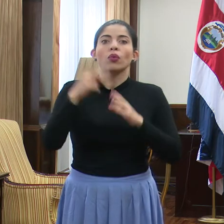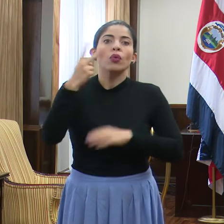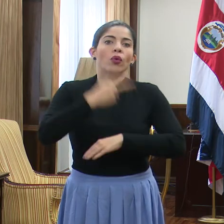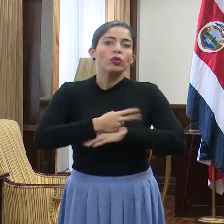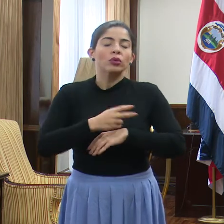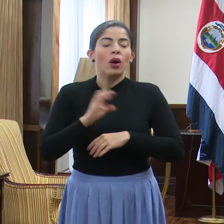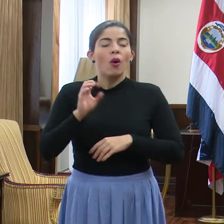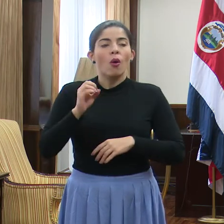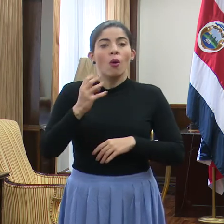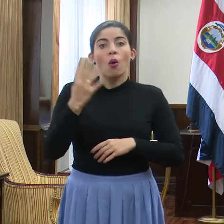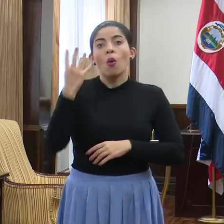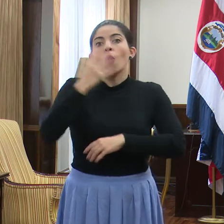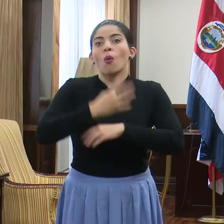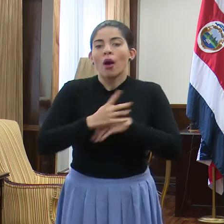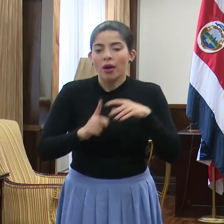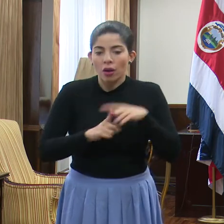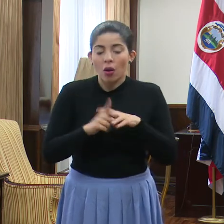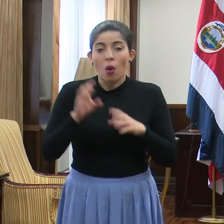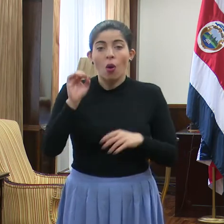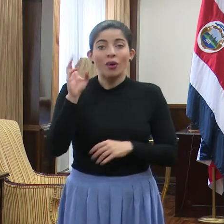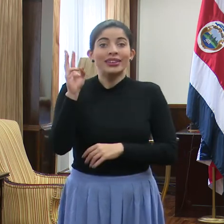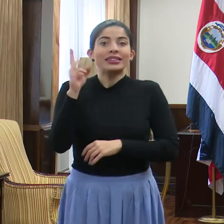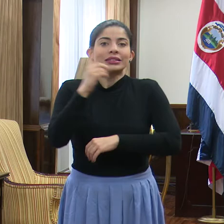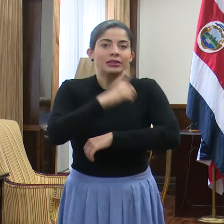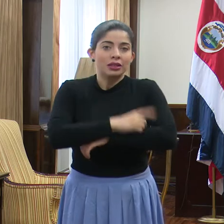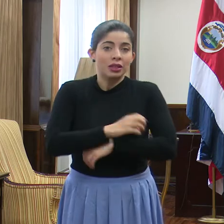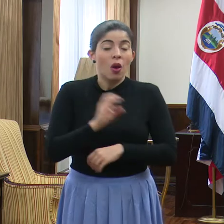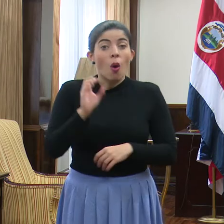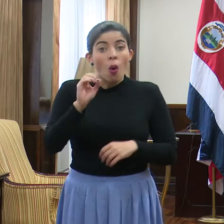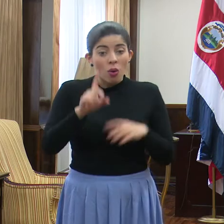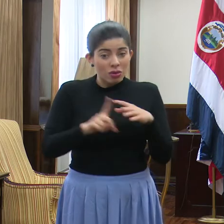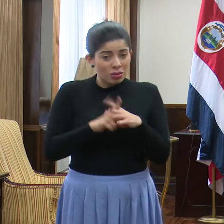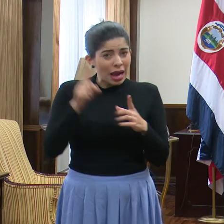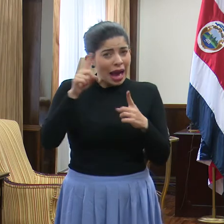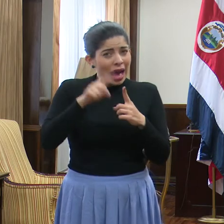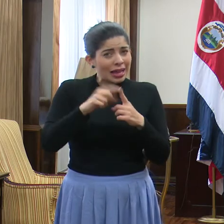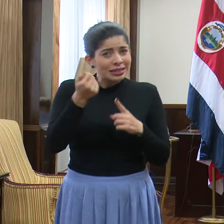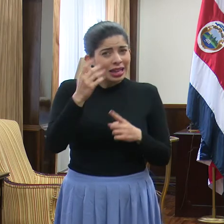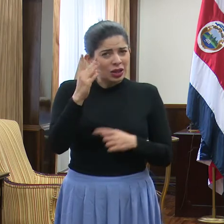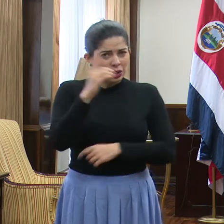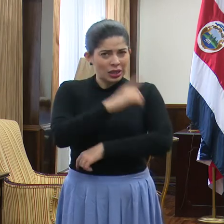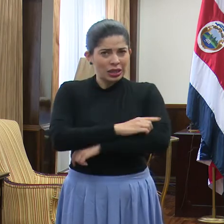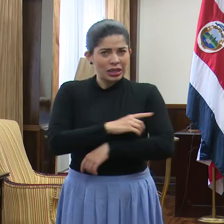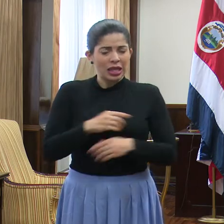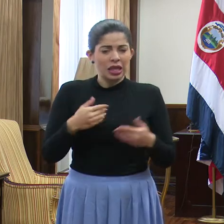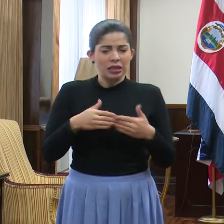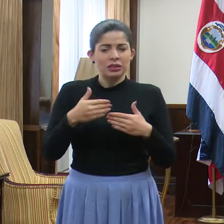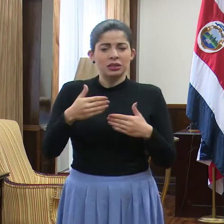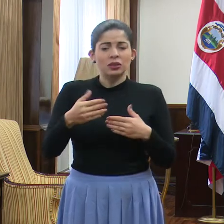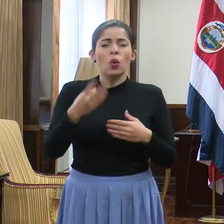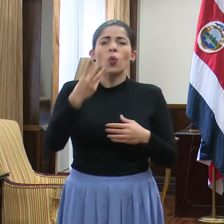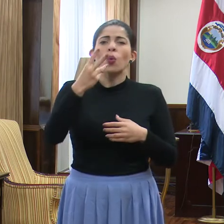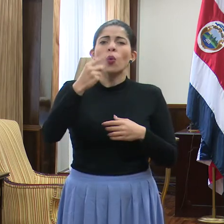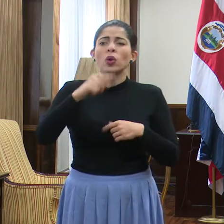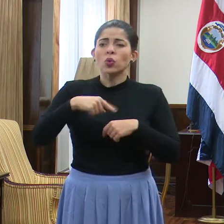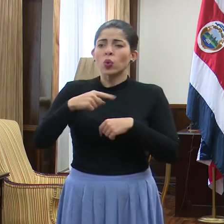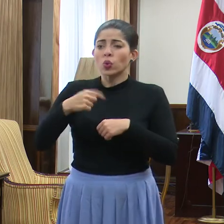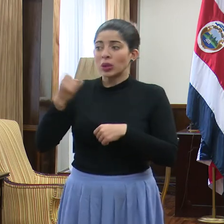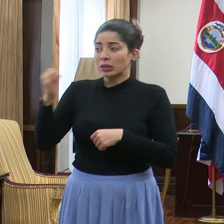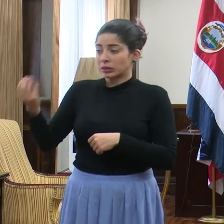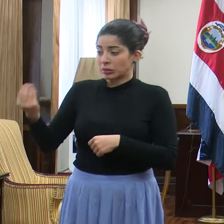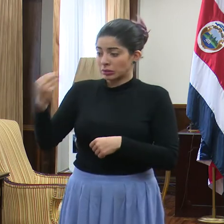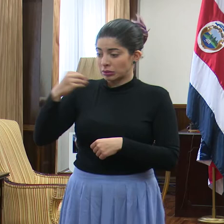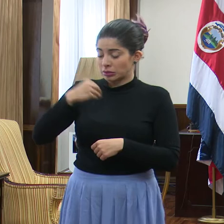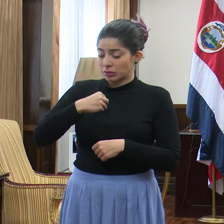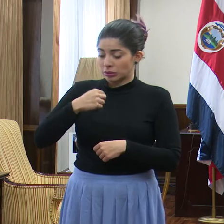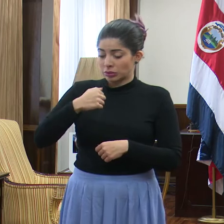cuatro días, seis días, catorce días. ¿En cuánto tiempo se le va a manifestar esta enfermedad a la